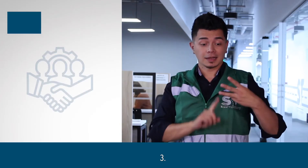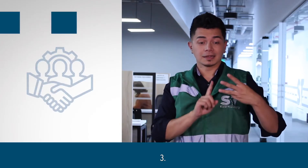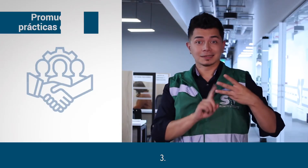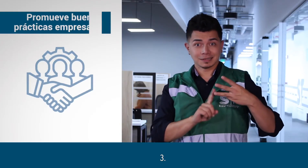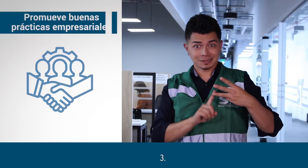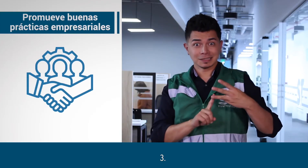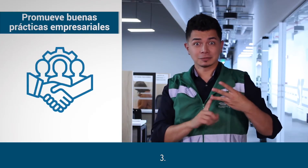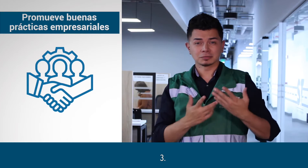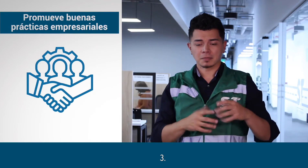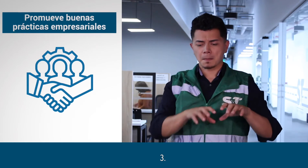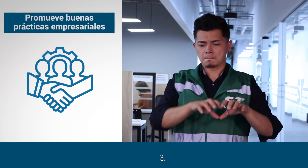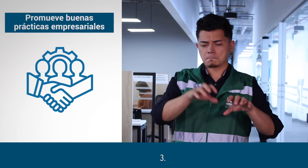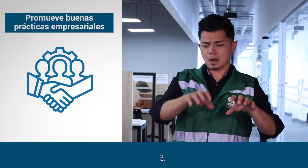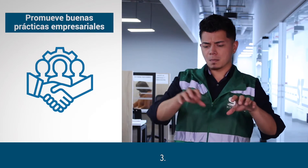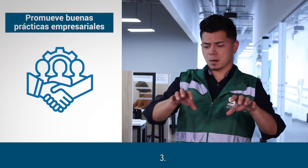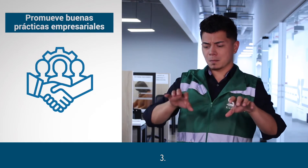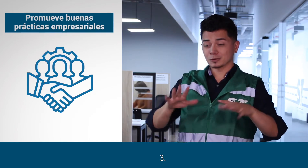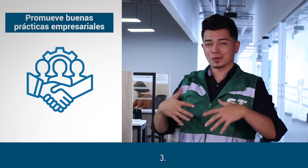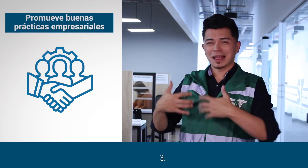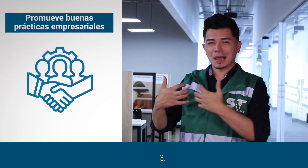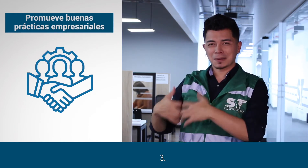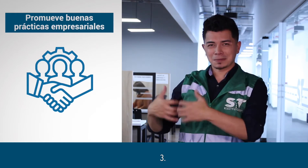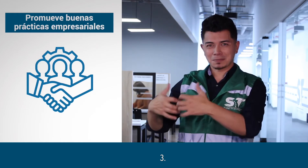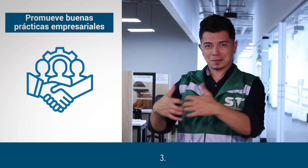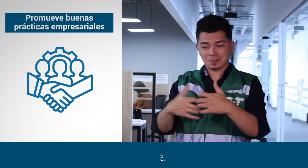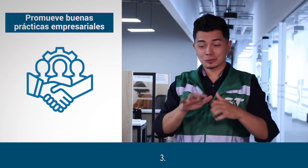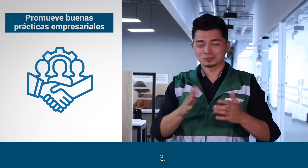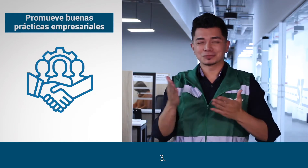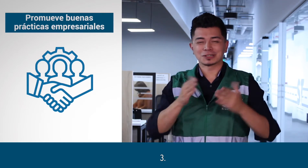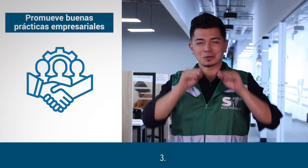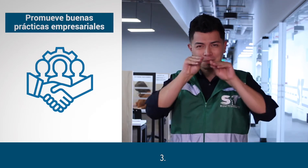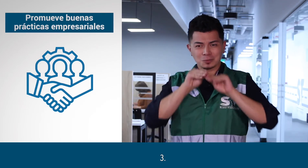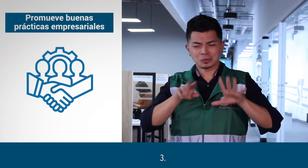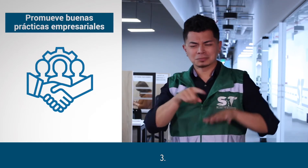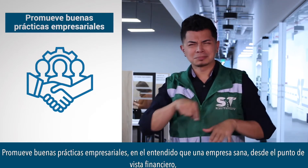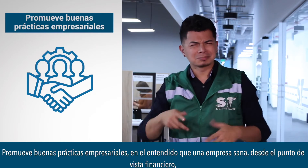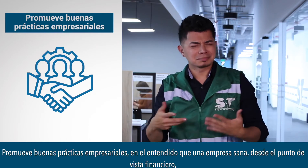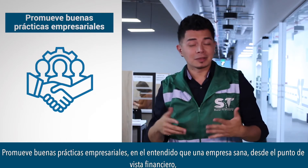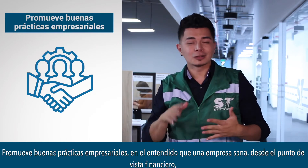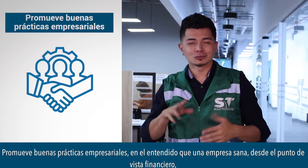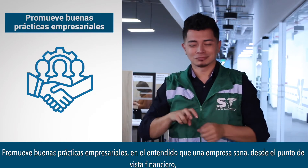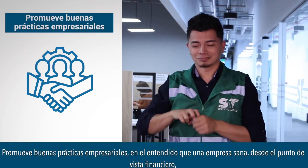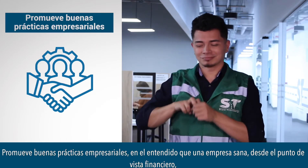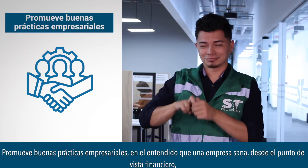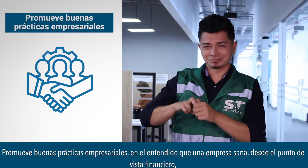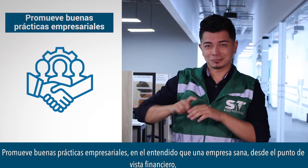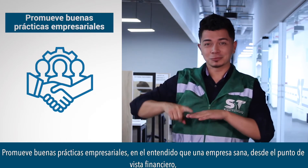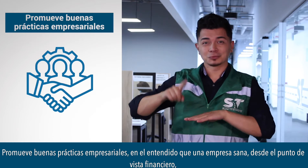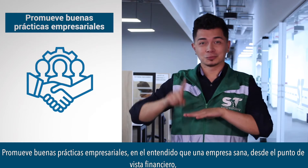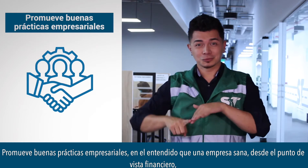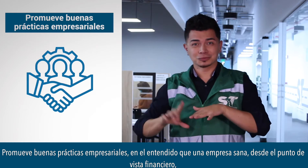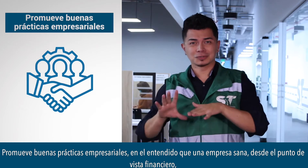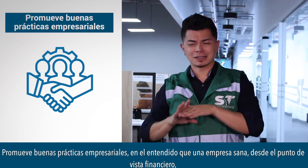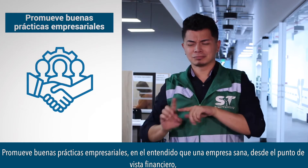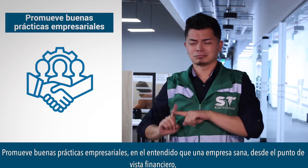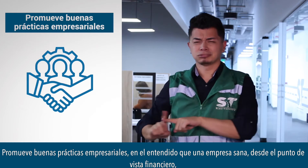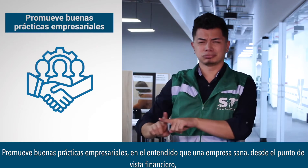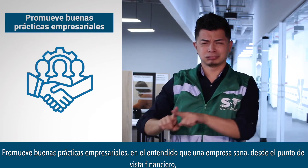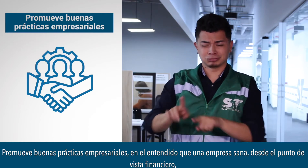Tercero, promueve buenas prácticas empresariales en el entendido